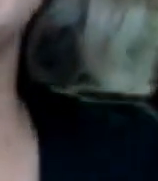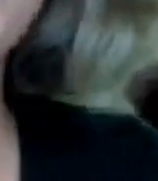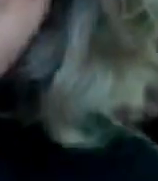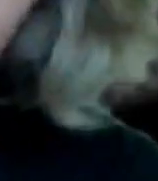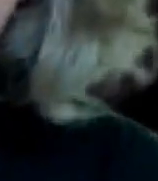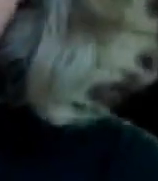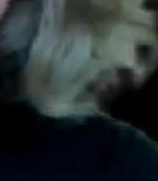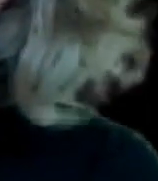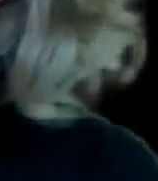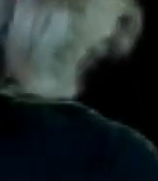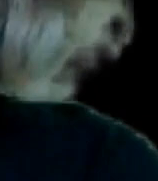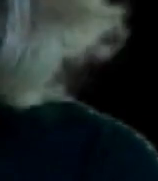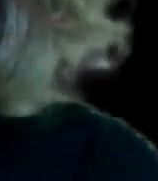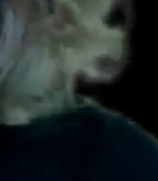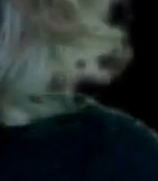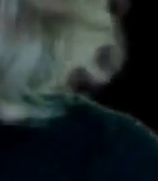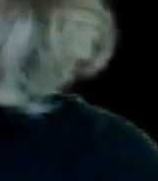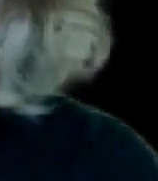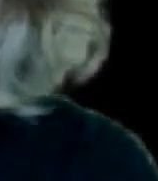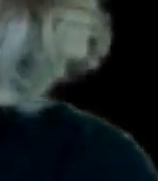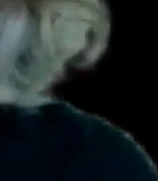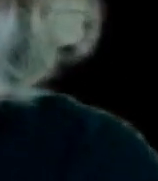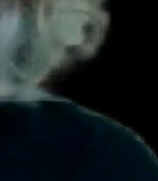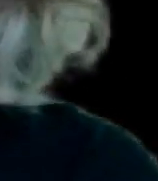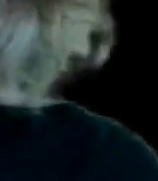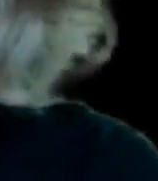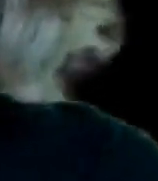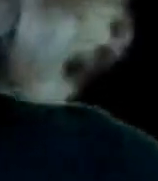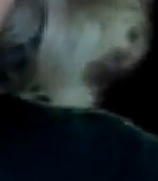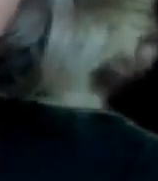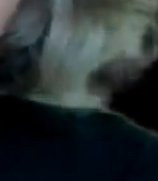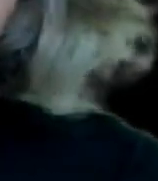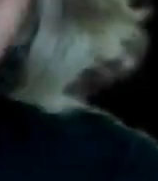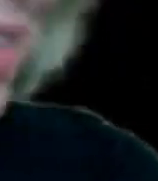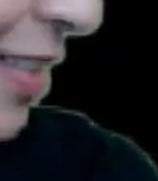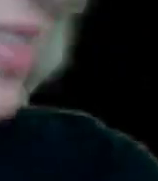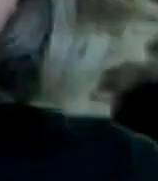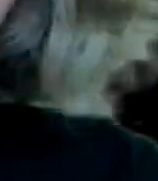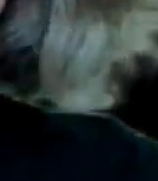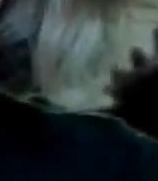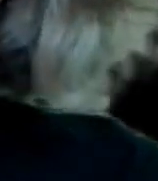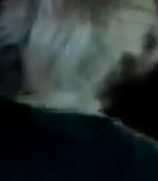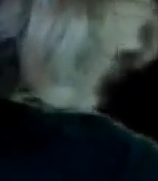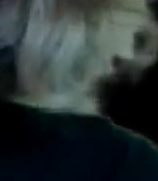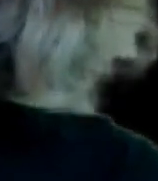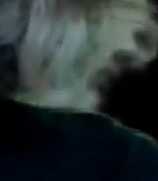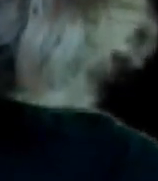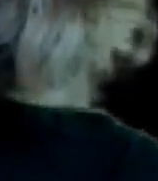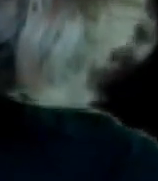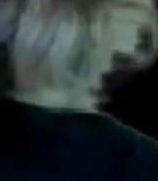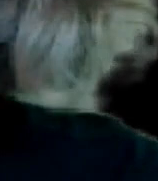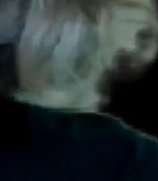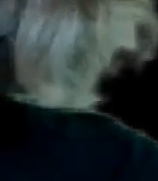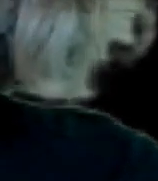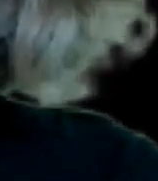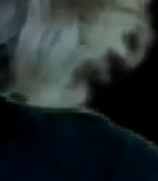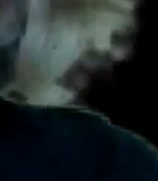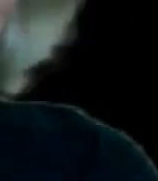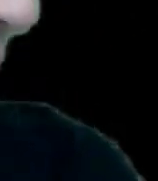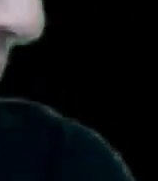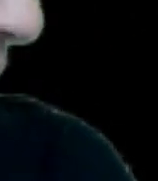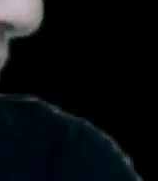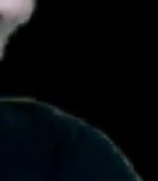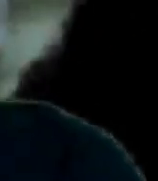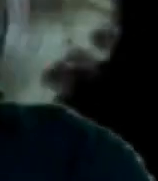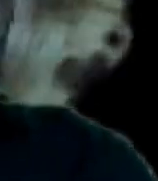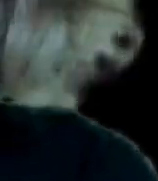Hasta que me la den Pues mira Yo Espero que si te la den Yo Si Quisiera confiar En que